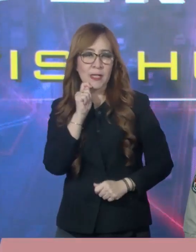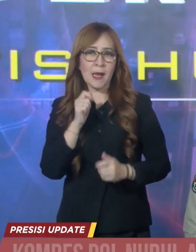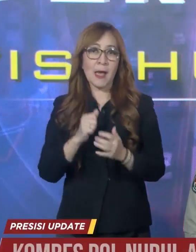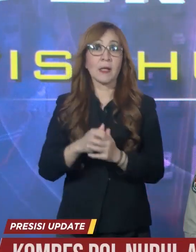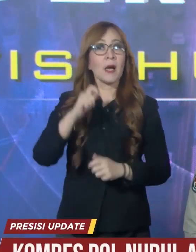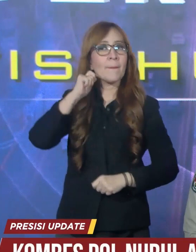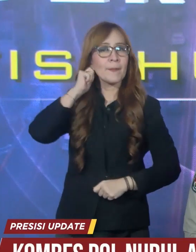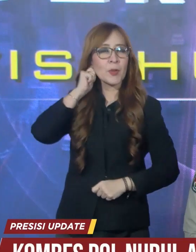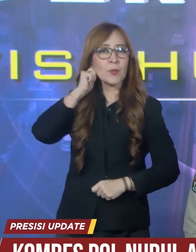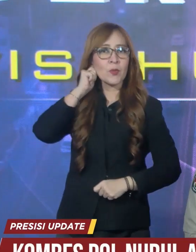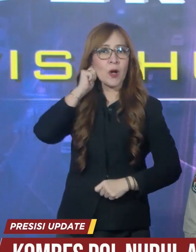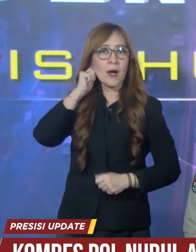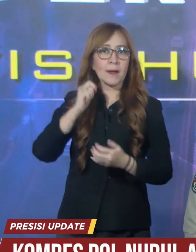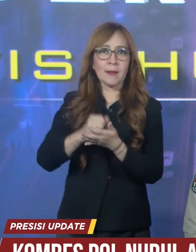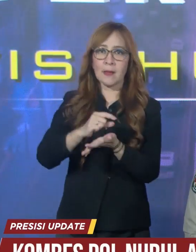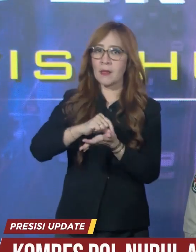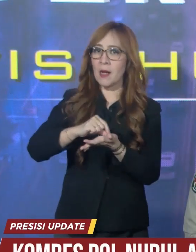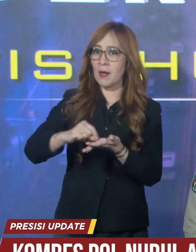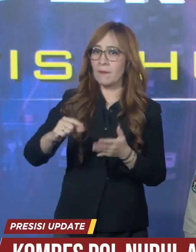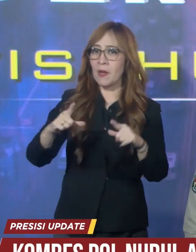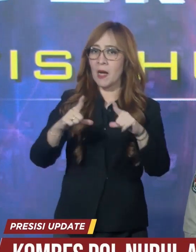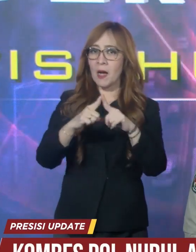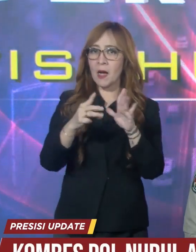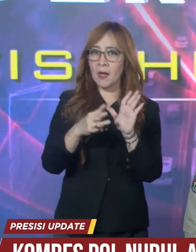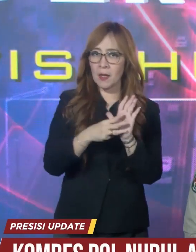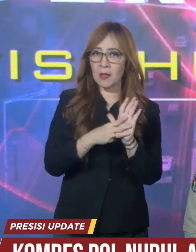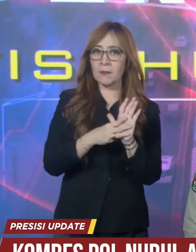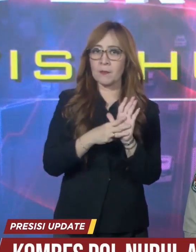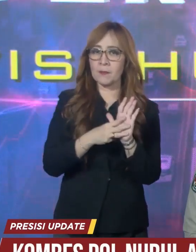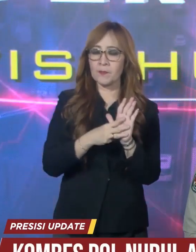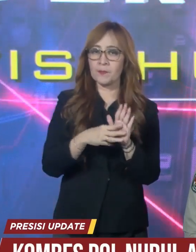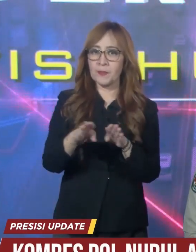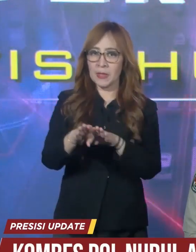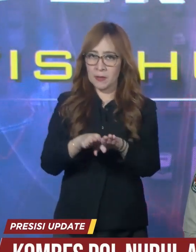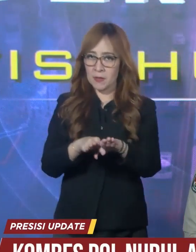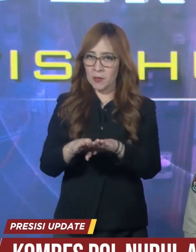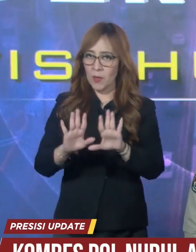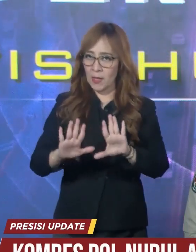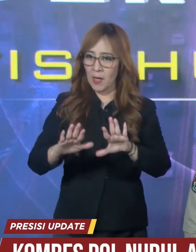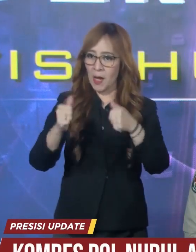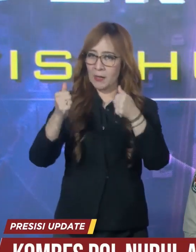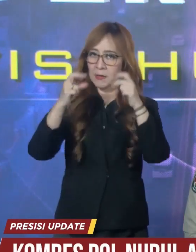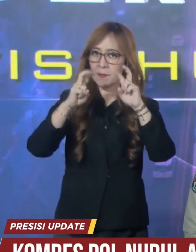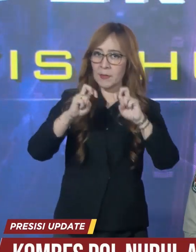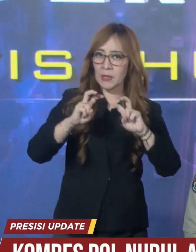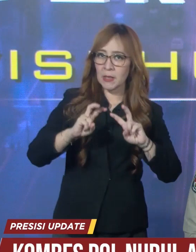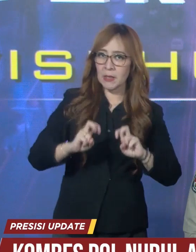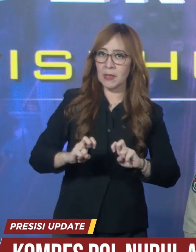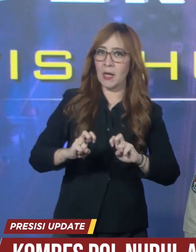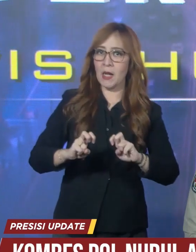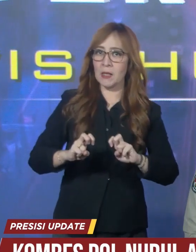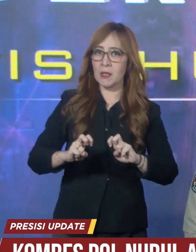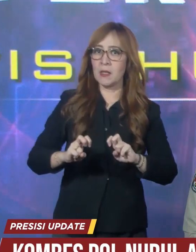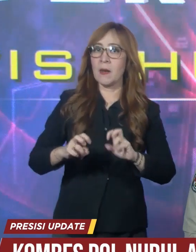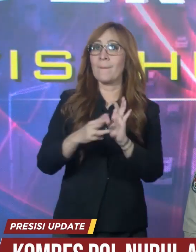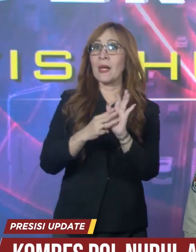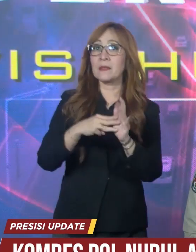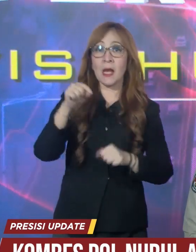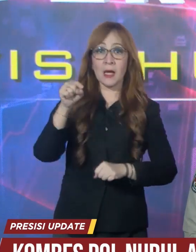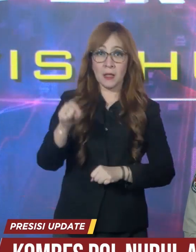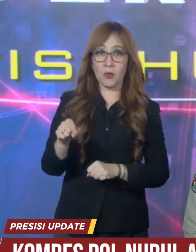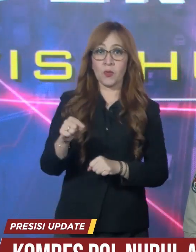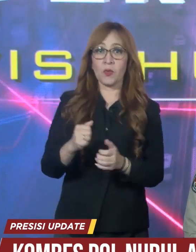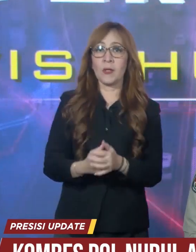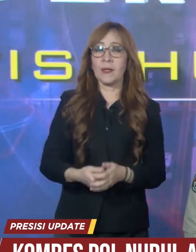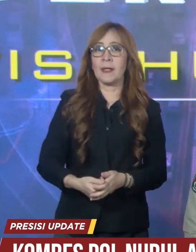seorang wanita yang berinisial AM. Berdasarkan hasil dari gelar perkara tersebut,